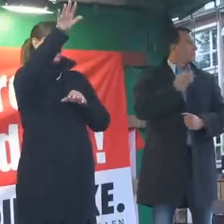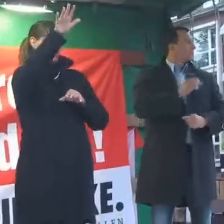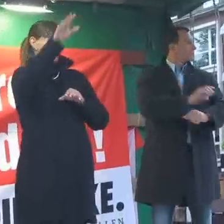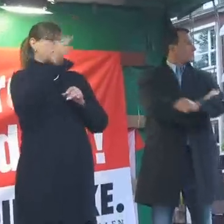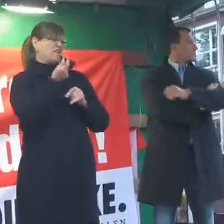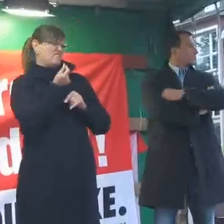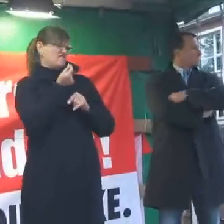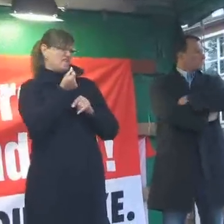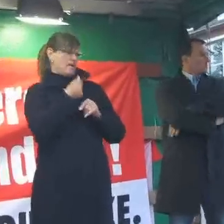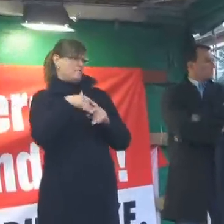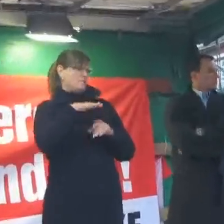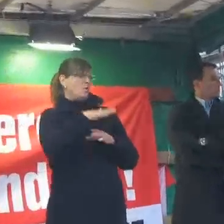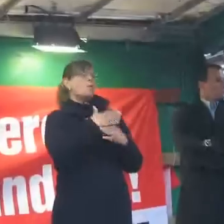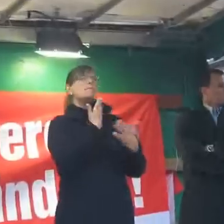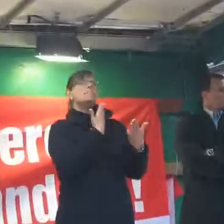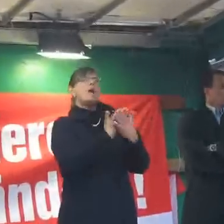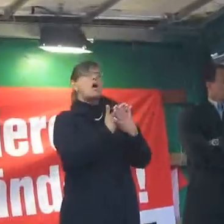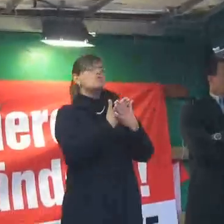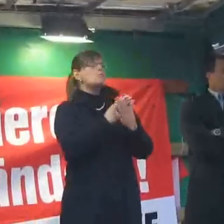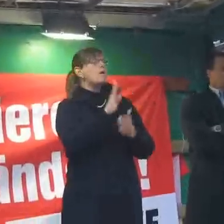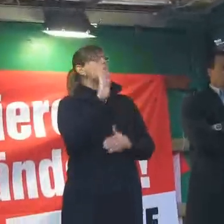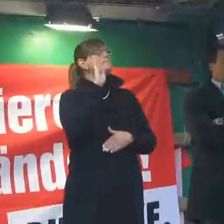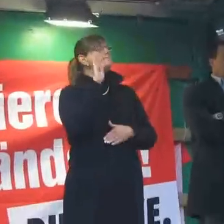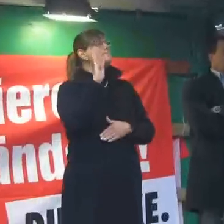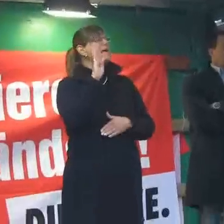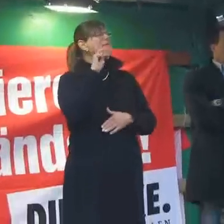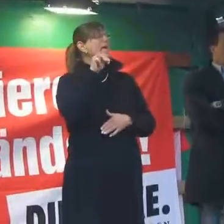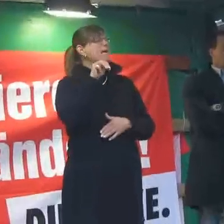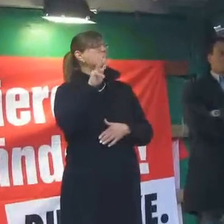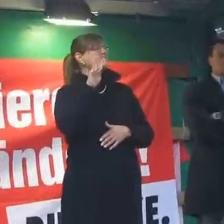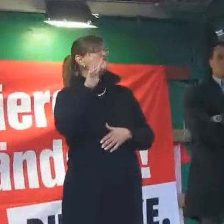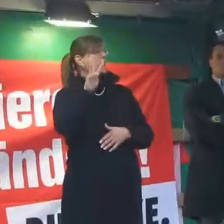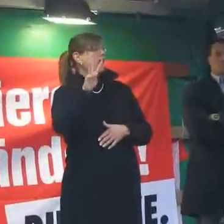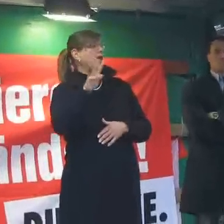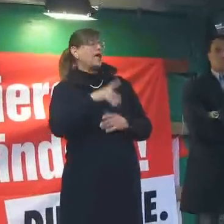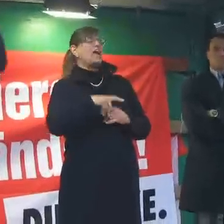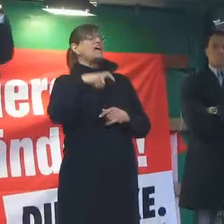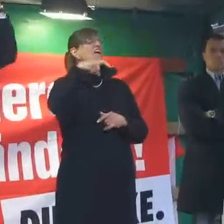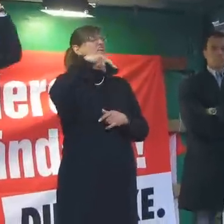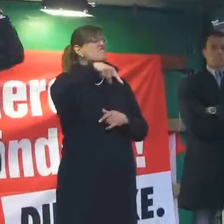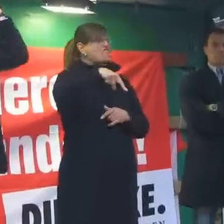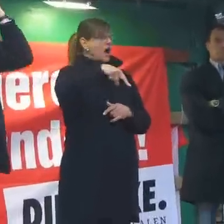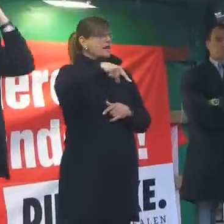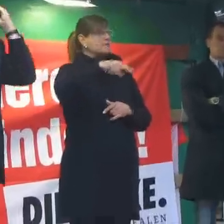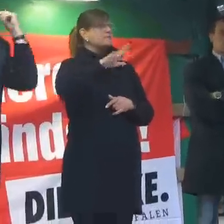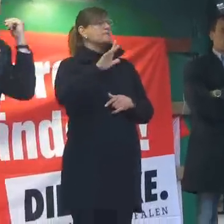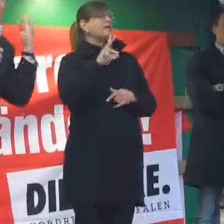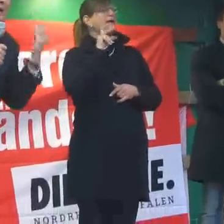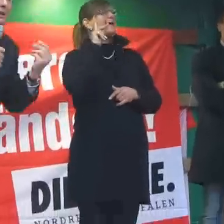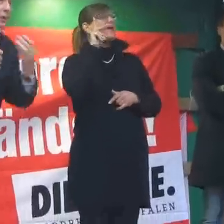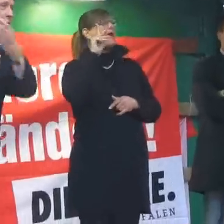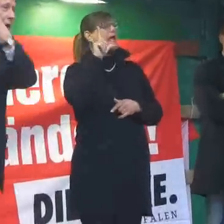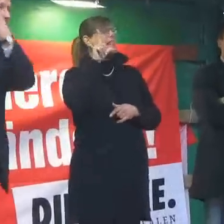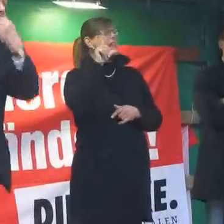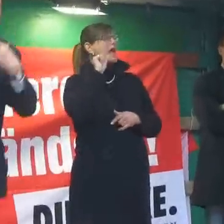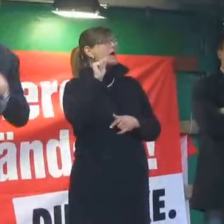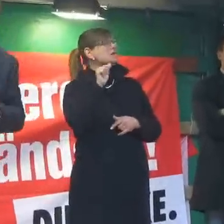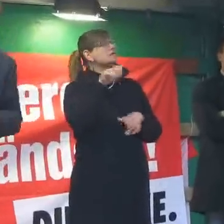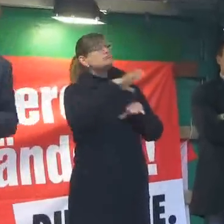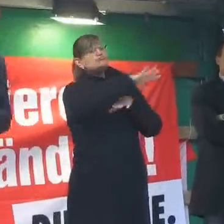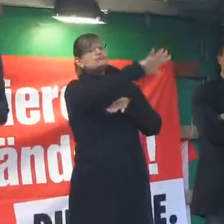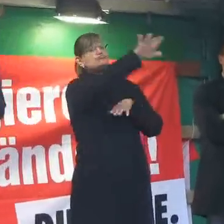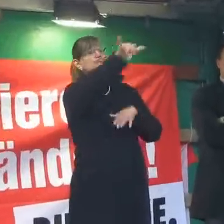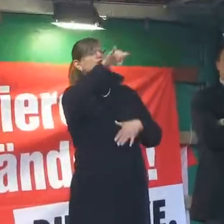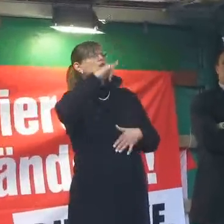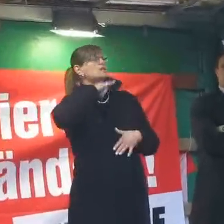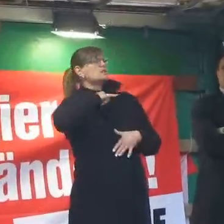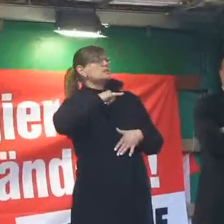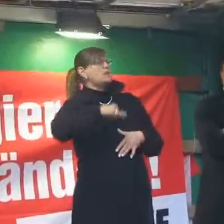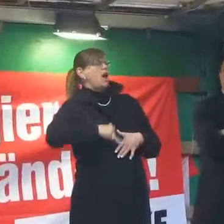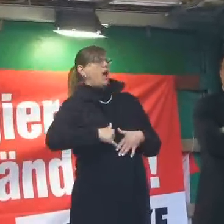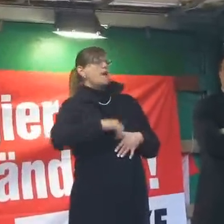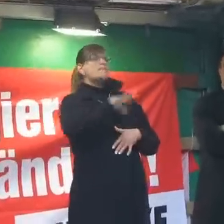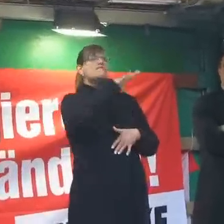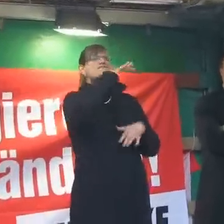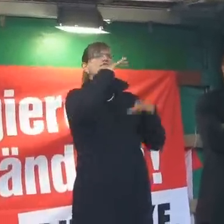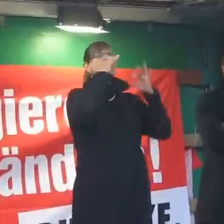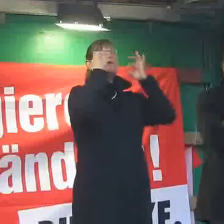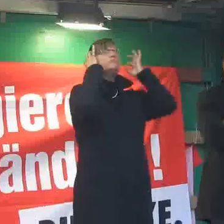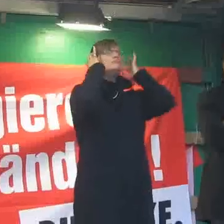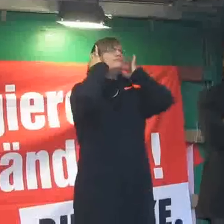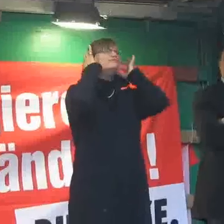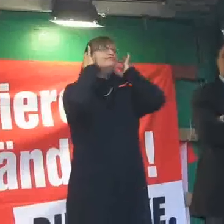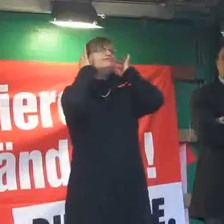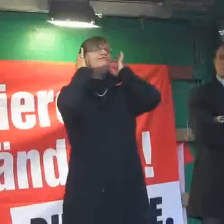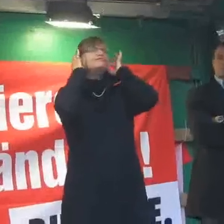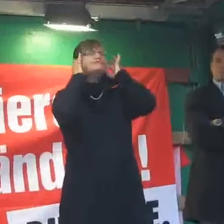Beispiel, BMW, Sie kennen vielleicht die Namen Quandt oder Gladden, das sind Damen, die haben Klunk an den Ohren hängen und hier überall, die grühen keinen